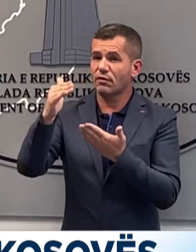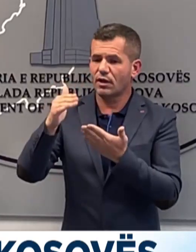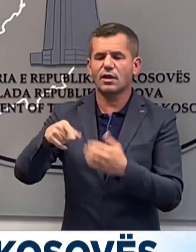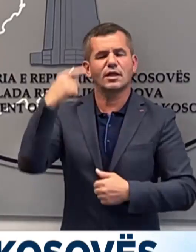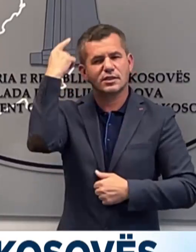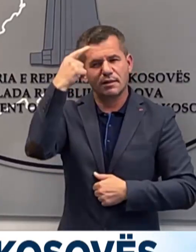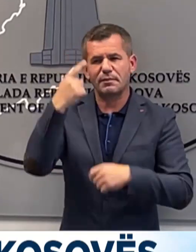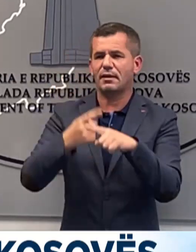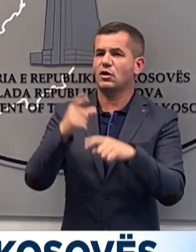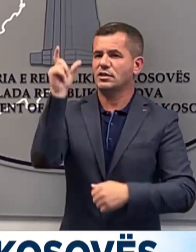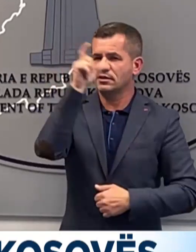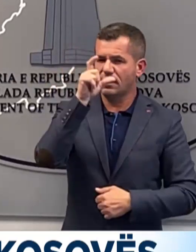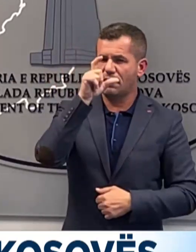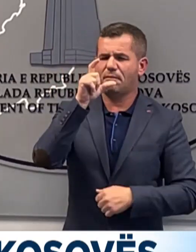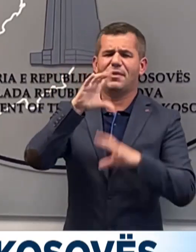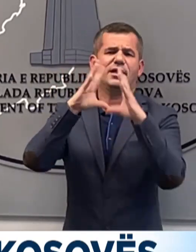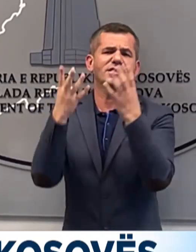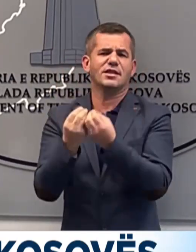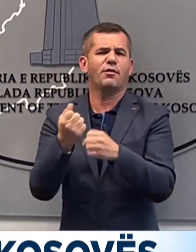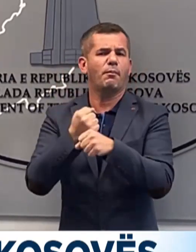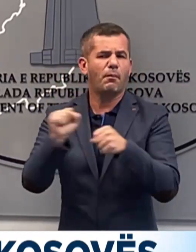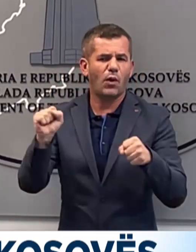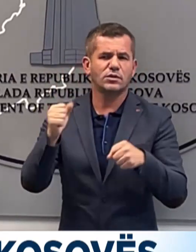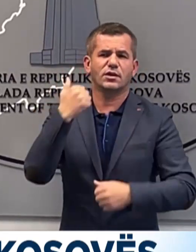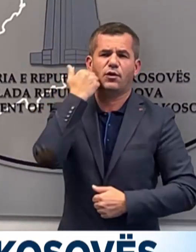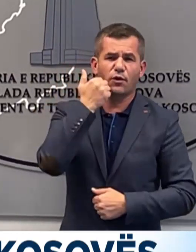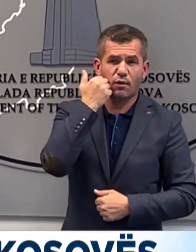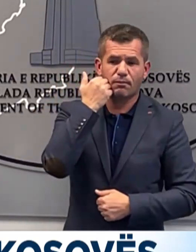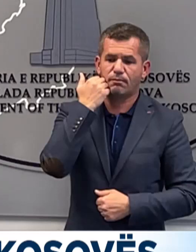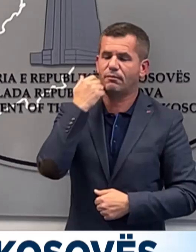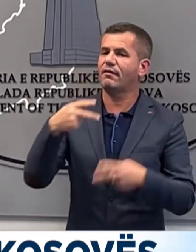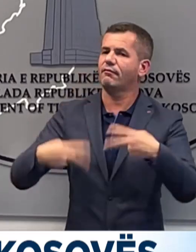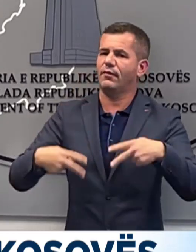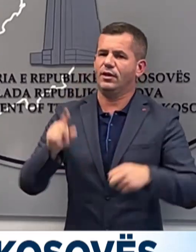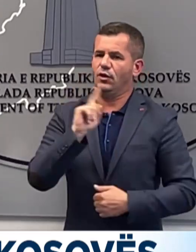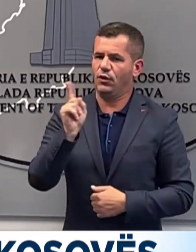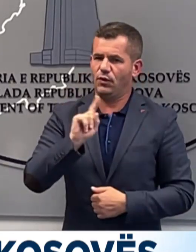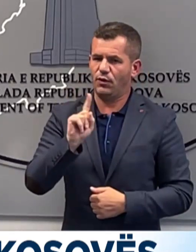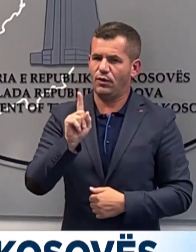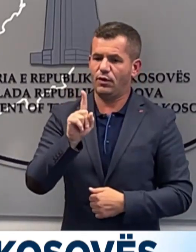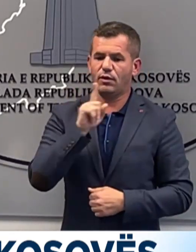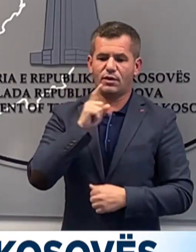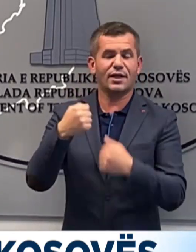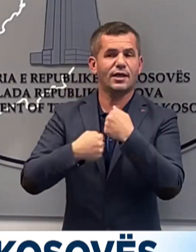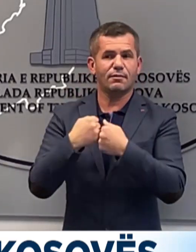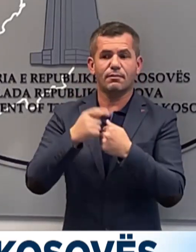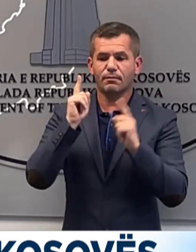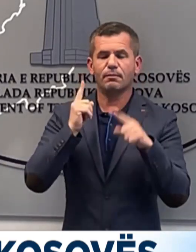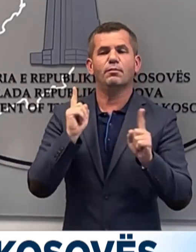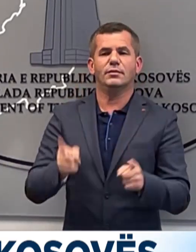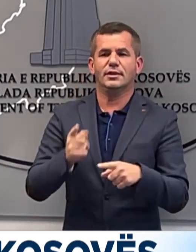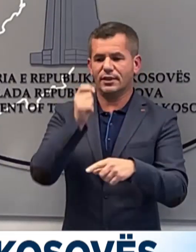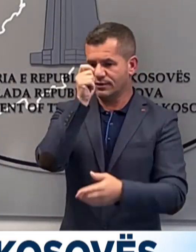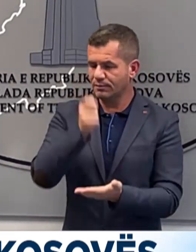përkatsi e komtare, pra sërbë, sërbë, sërbë, bëshnjakë, e rëmë, që të mos friksohen nga veprimet kriminale dhe të respektohen